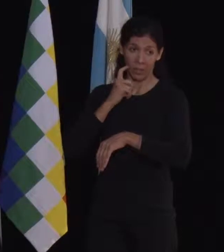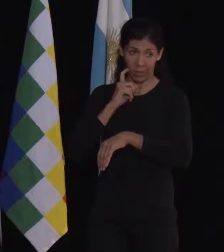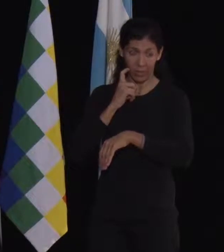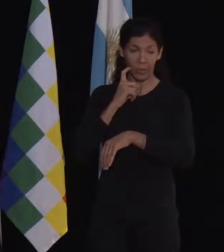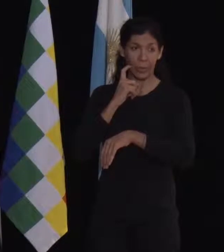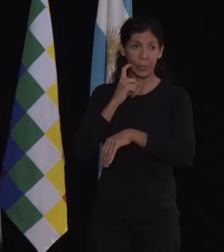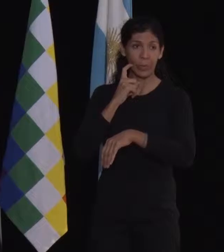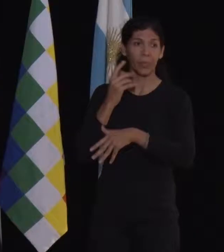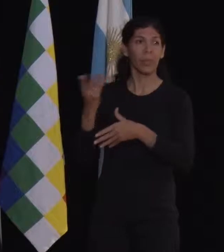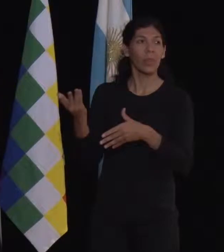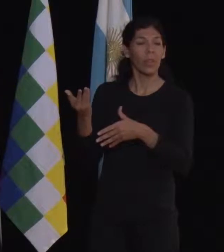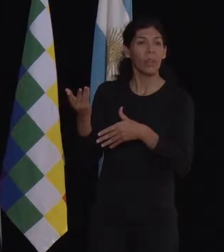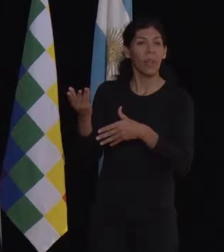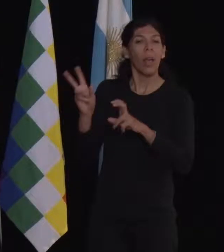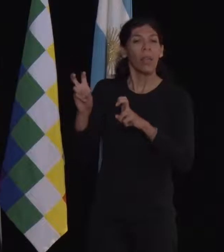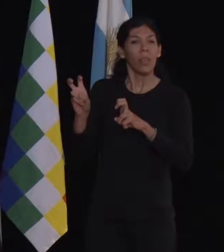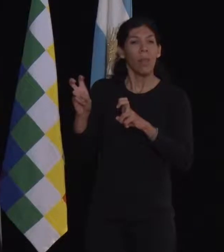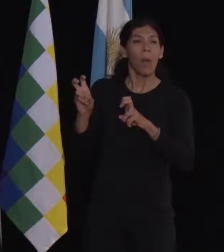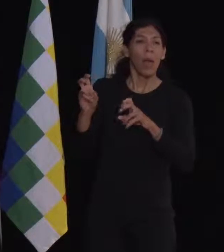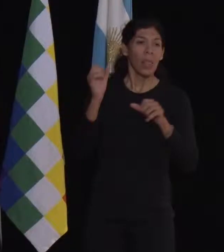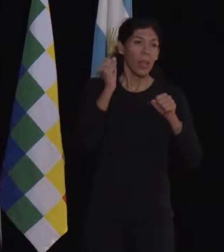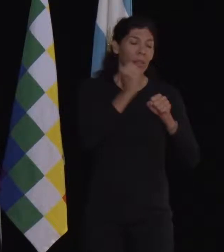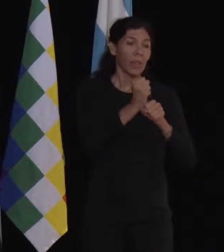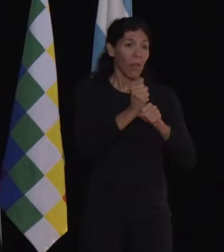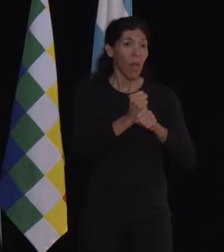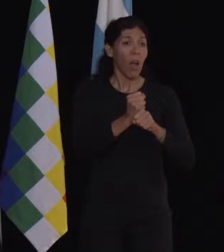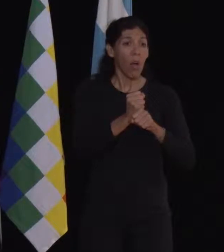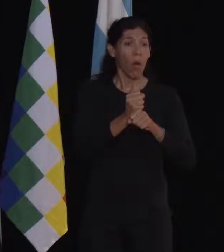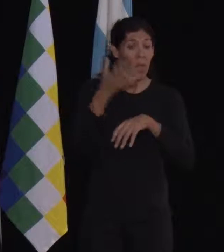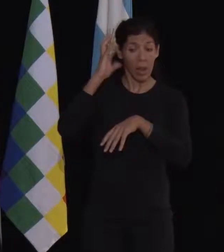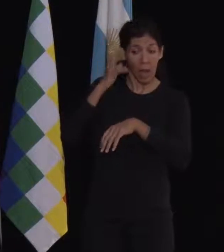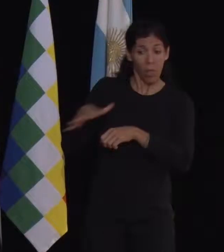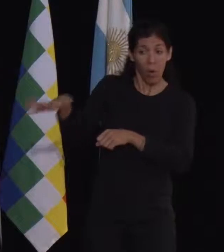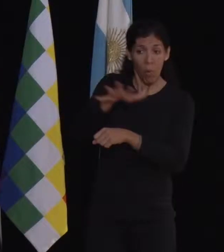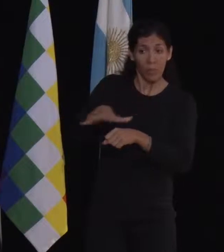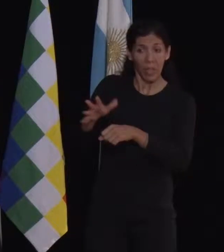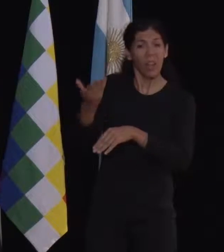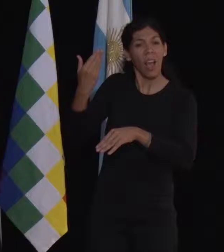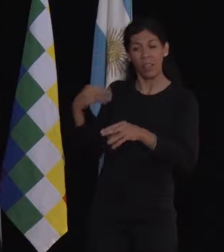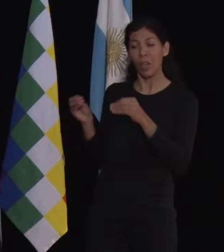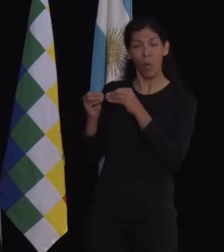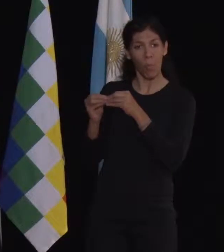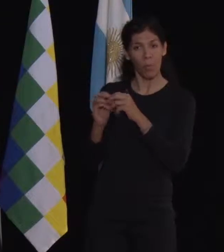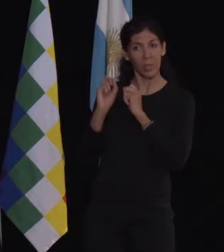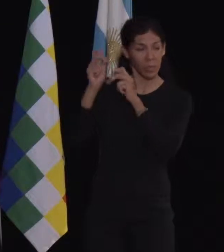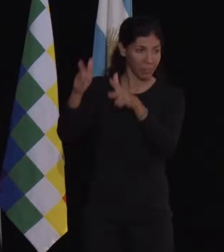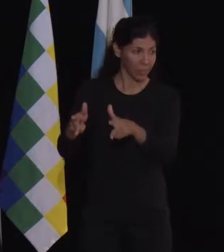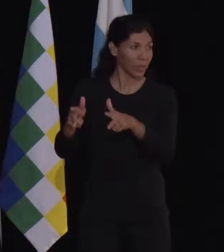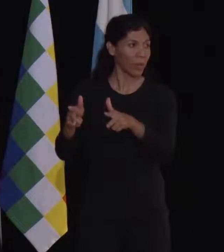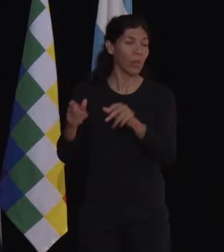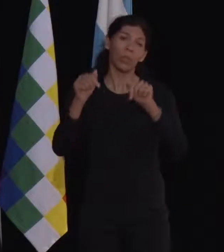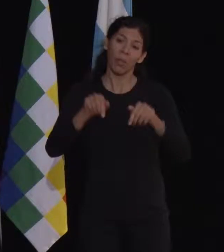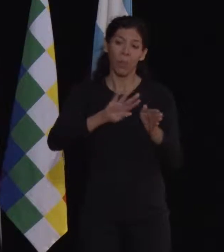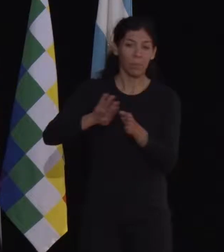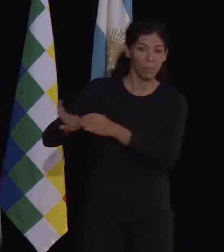a mi rol docente en el área de comunicación comunitaria, ya habló mi compañera Lucrecia Pérez Campos, así que vamos a